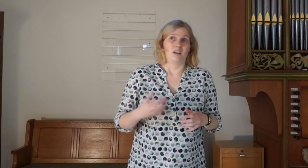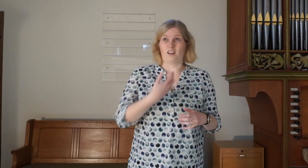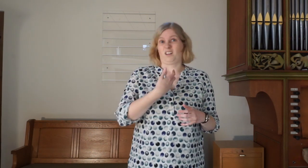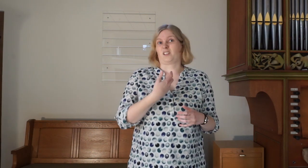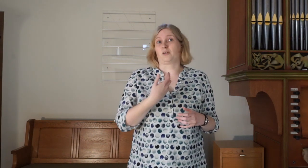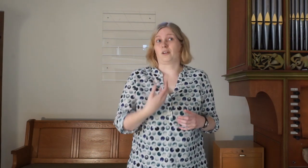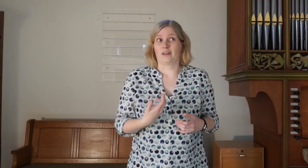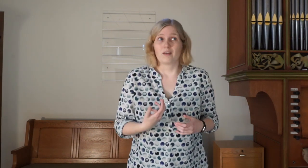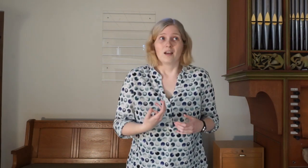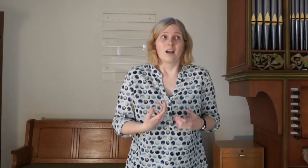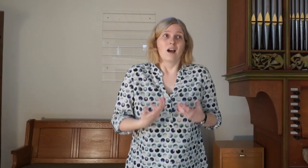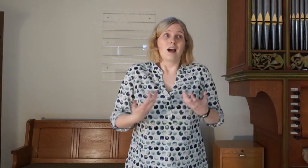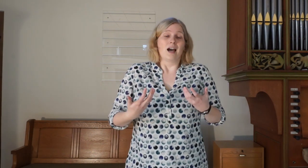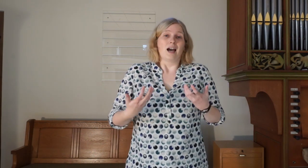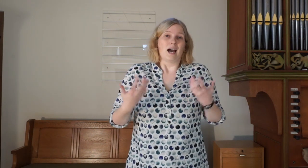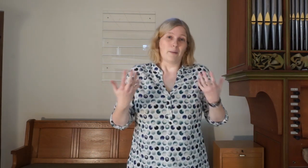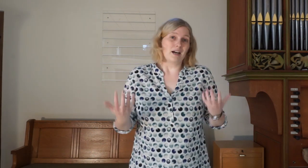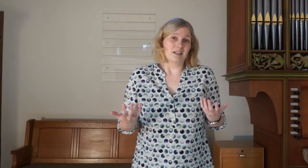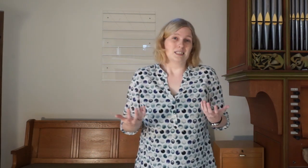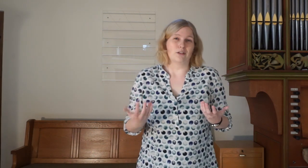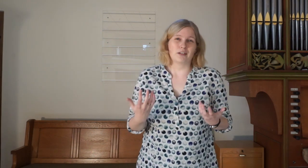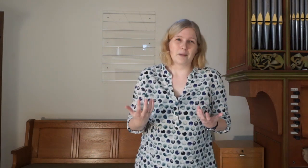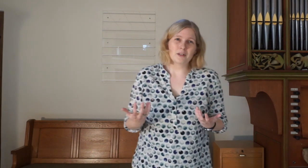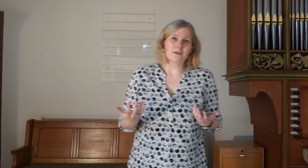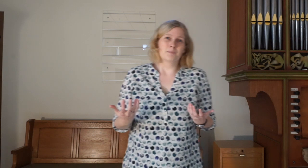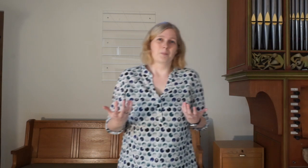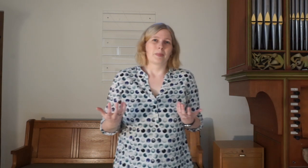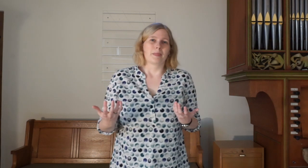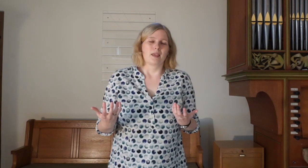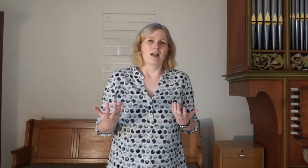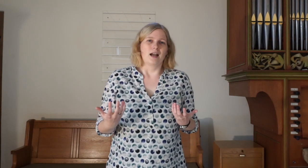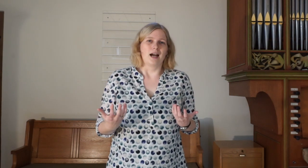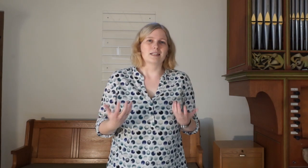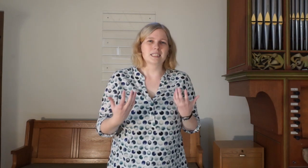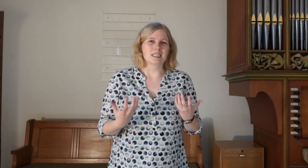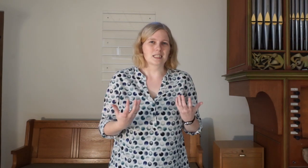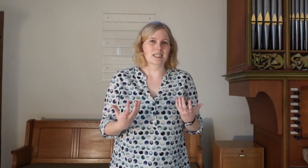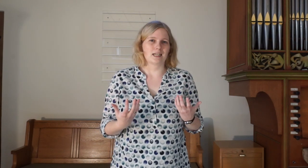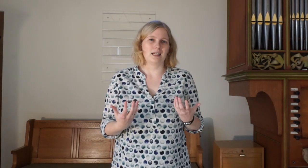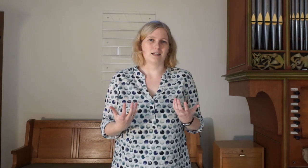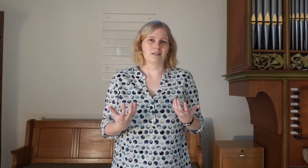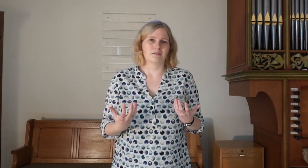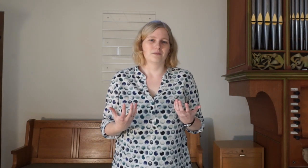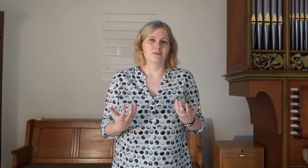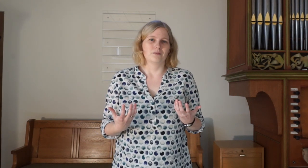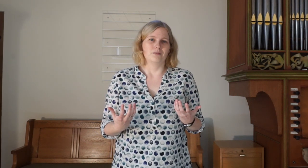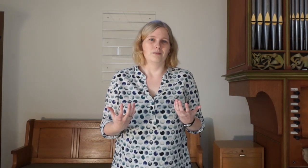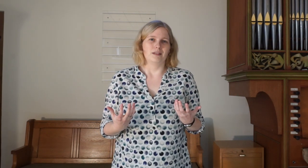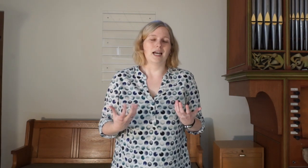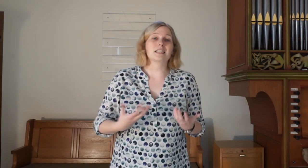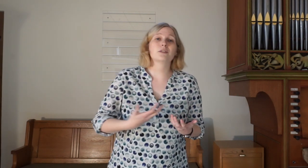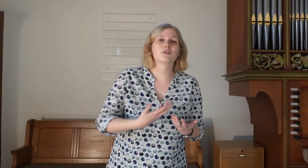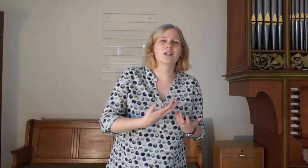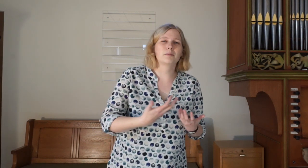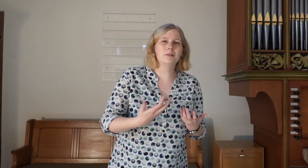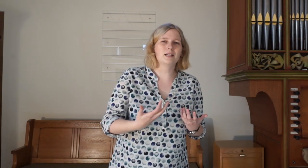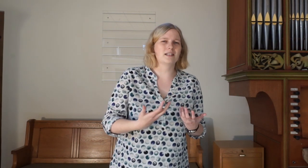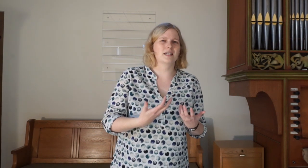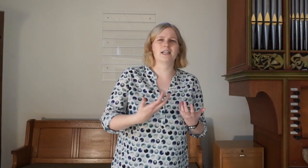Ich kann es auch nicht. Aber der Fremde hat ihnen das erklärt. Er hat ihnen von der Bibel erzählt,